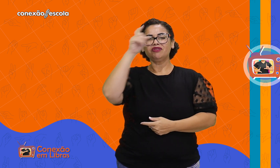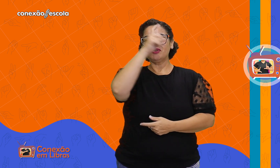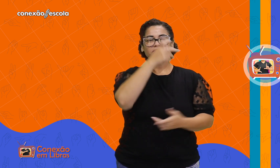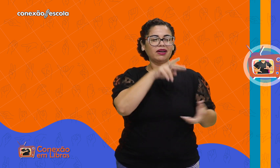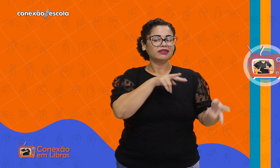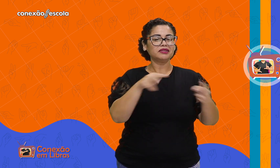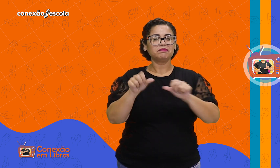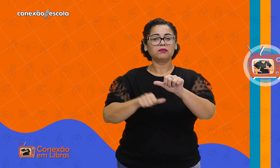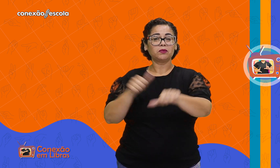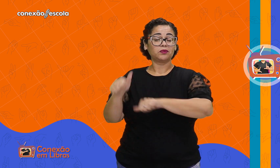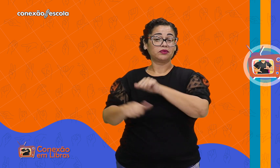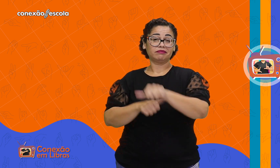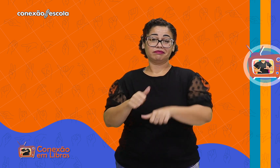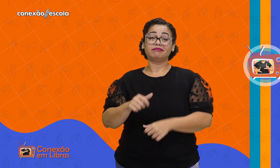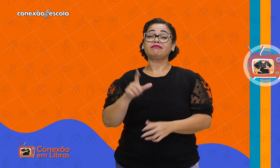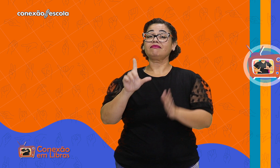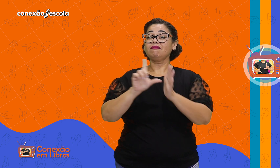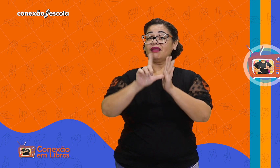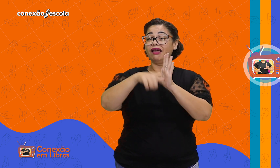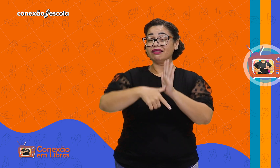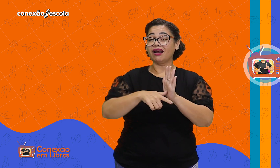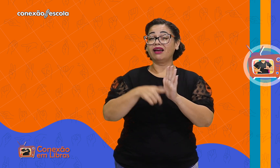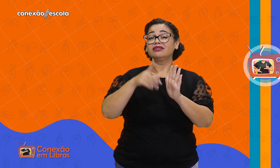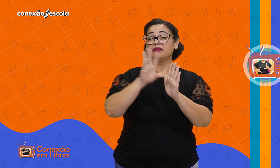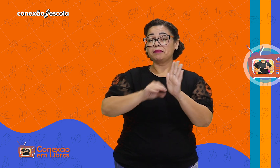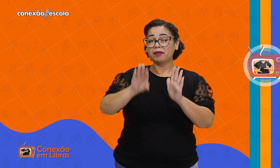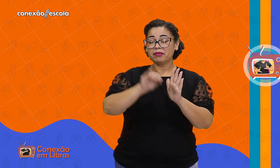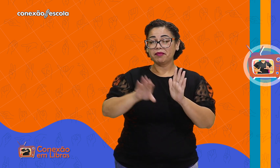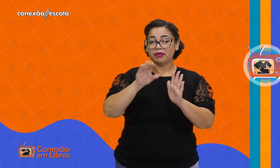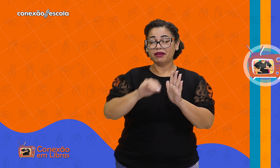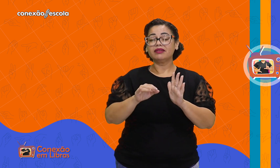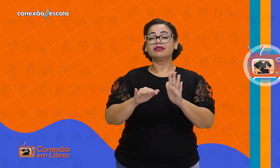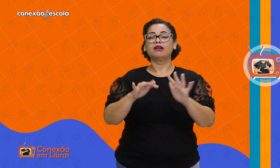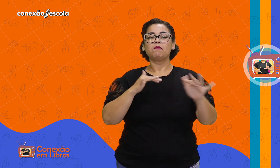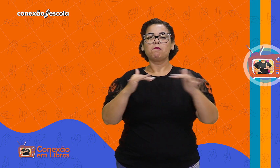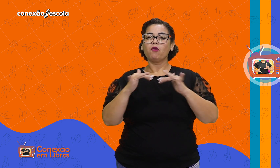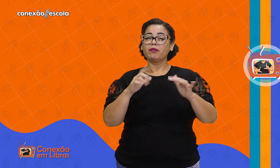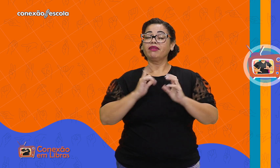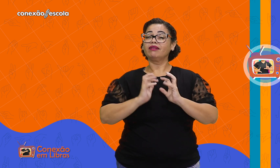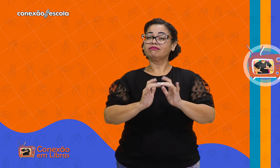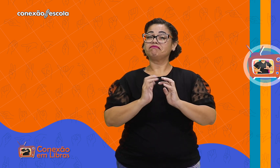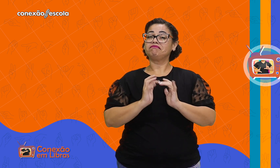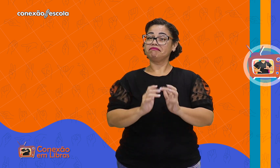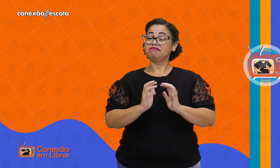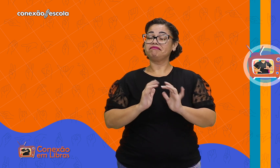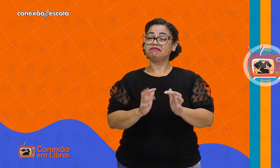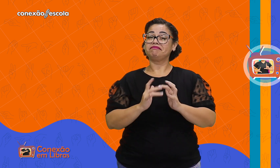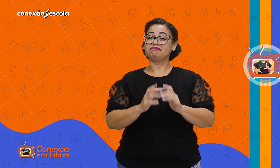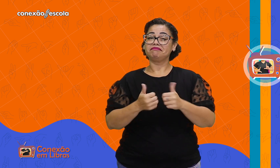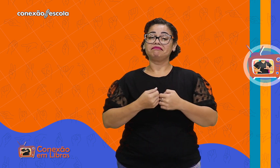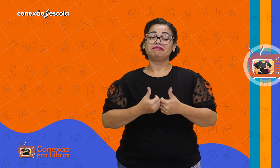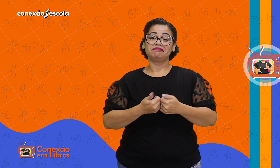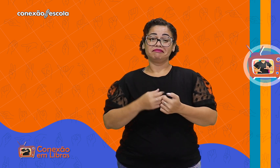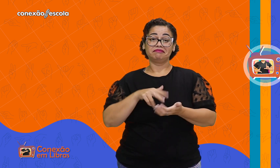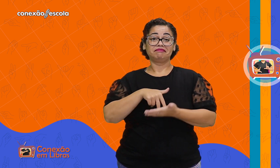dificuldade de transições, atraso na fala, movimentos estereotipados ou